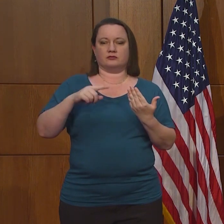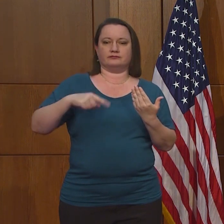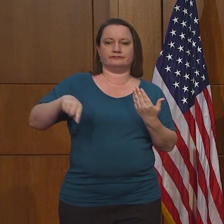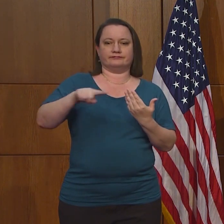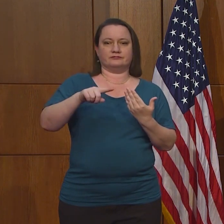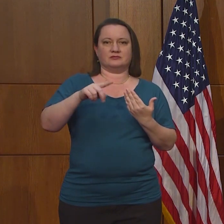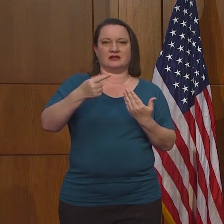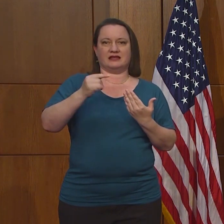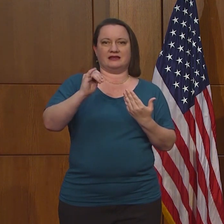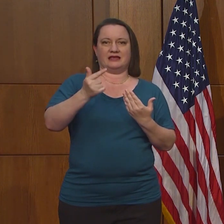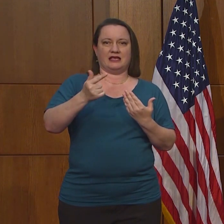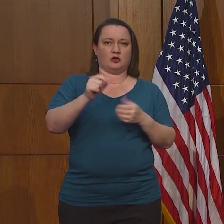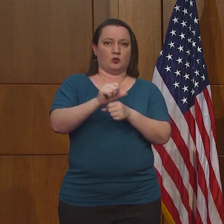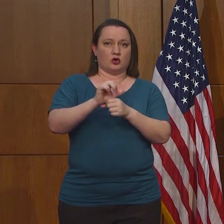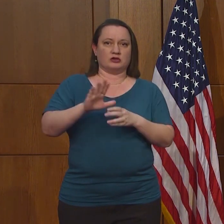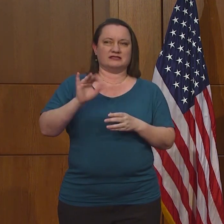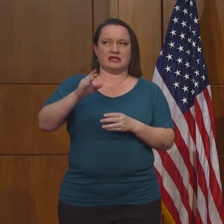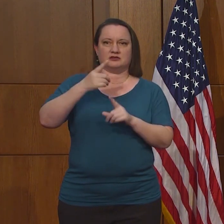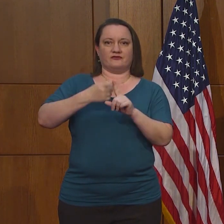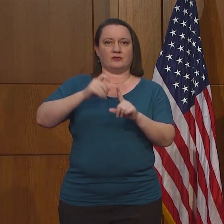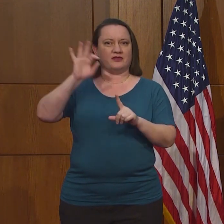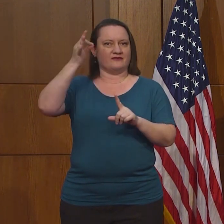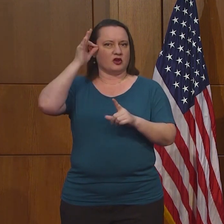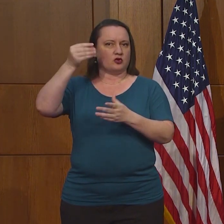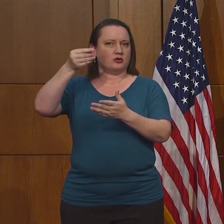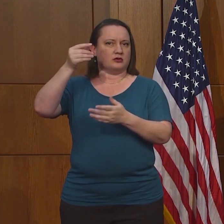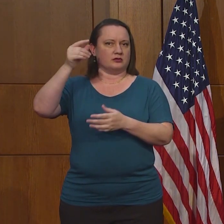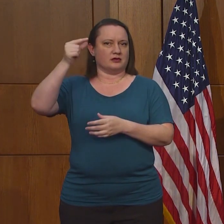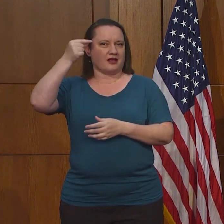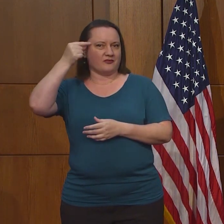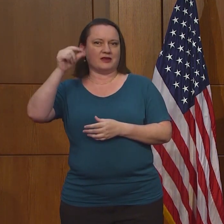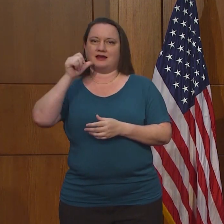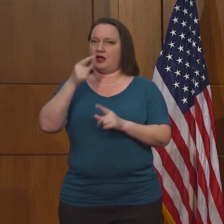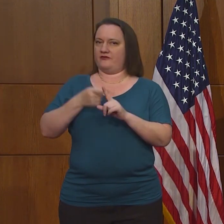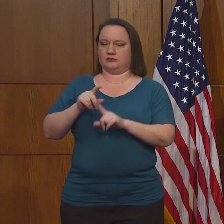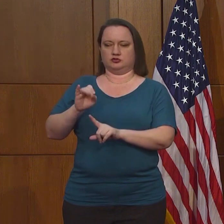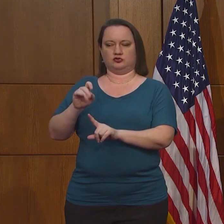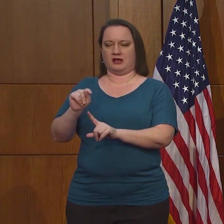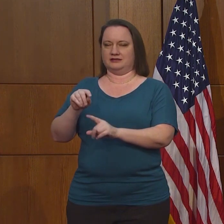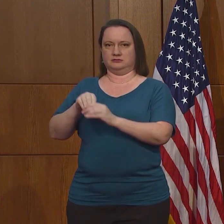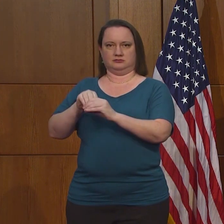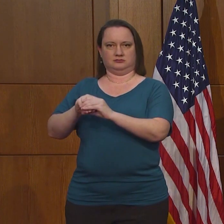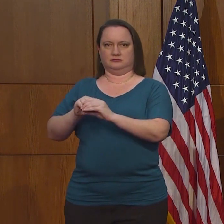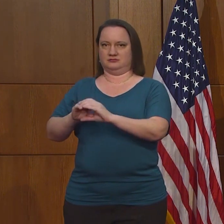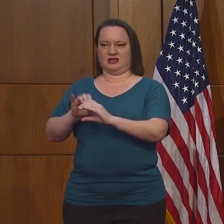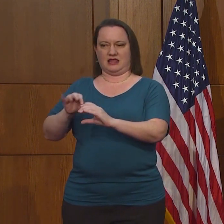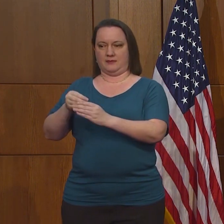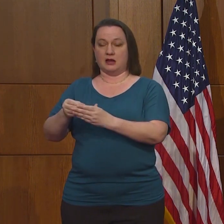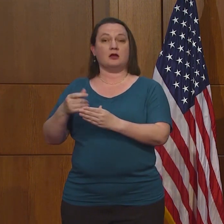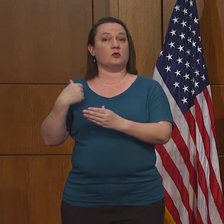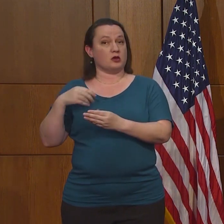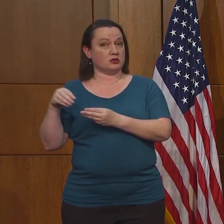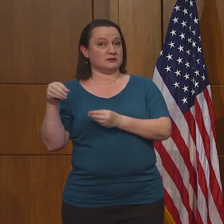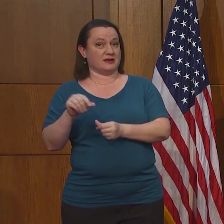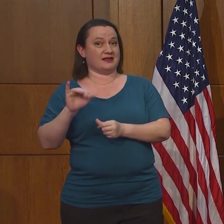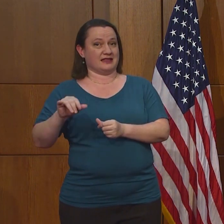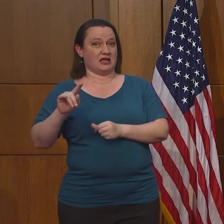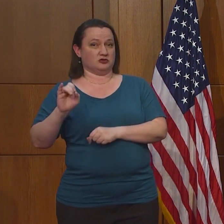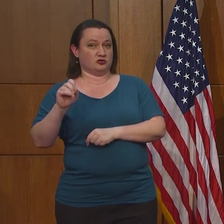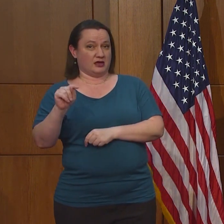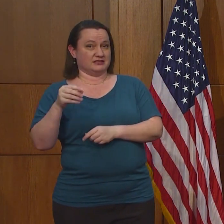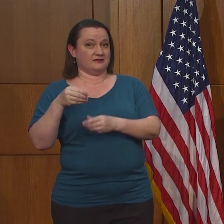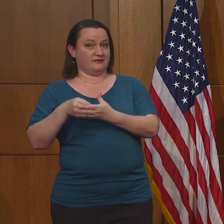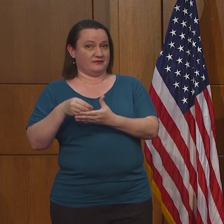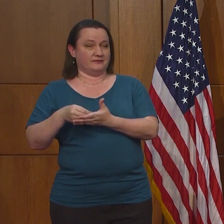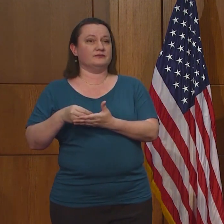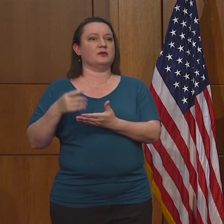la asistencia del gobierno federal no viene de una cuenta diferente. Así que estamos pidiéndole al